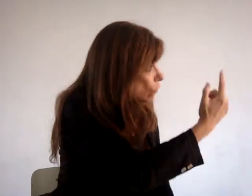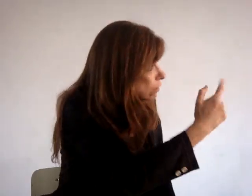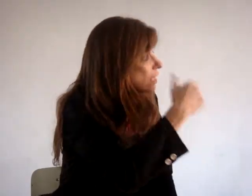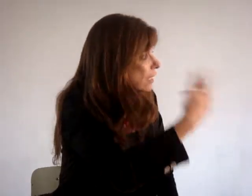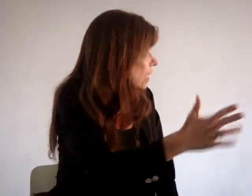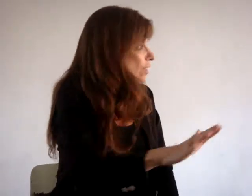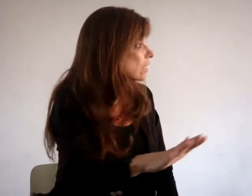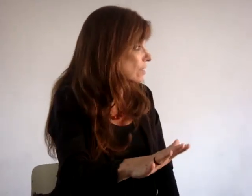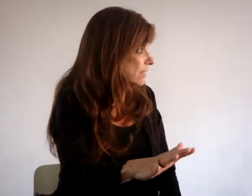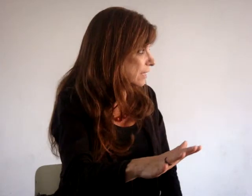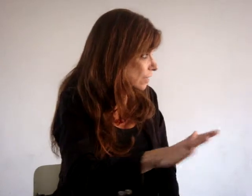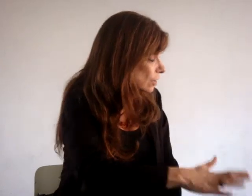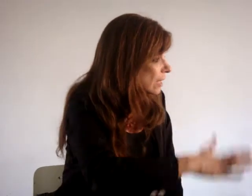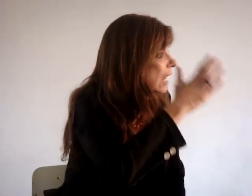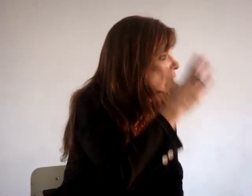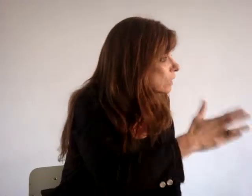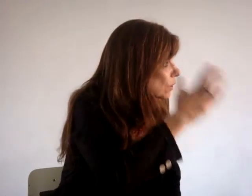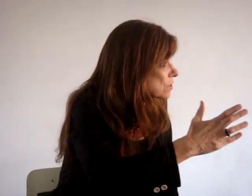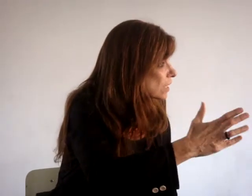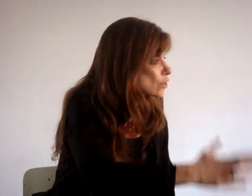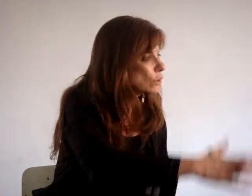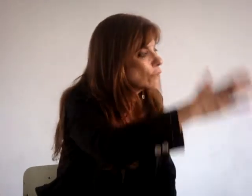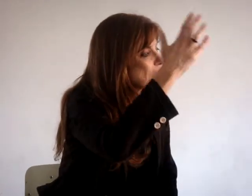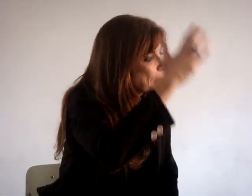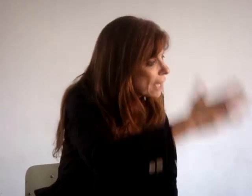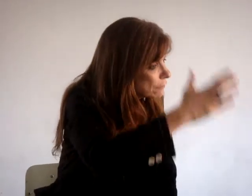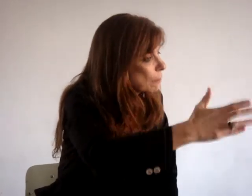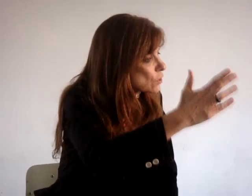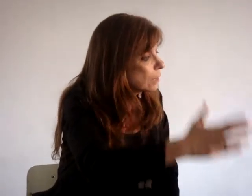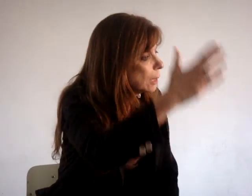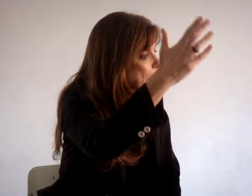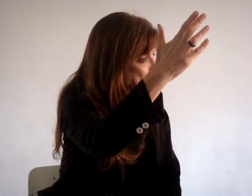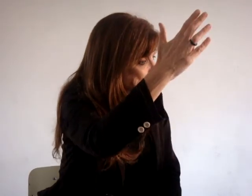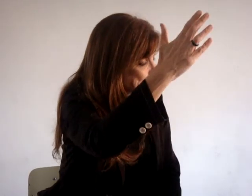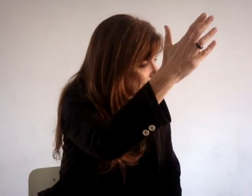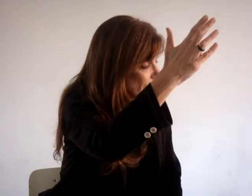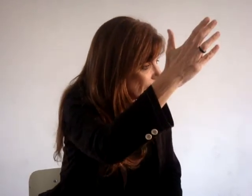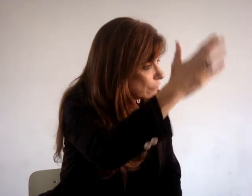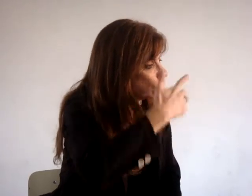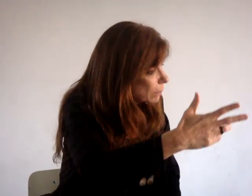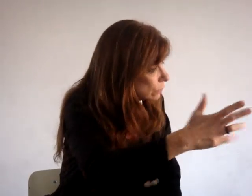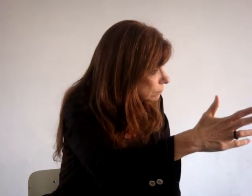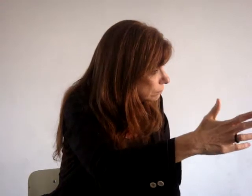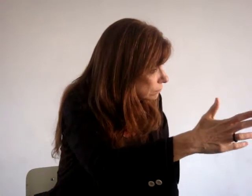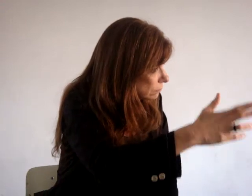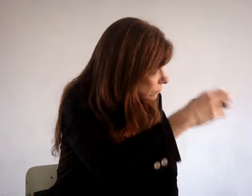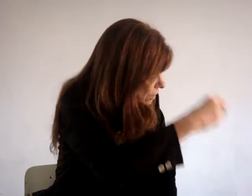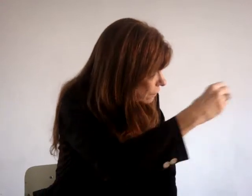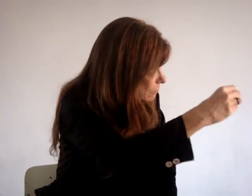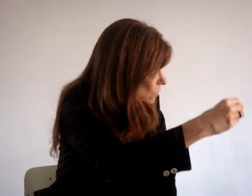um e acha que isso é verdade. A outra coisa é o seguinte. Quando você pega e vê uma pessoa fumando... Quando você vê uma